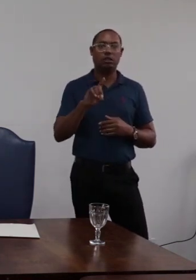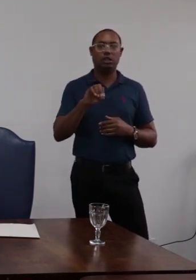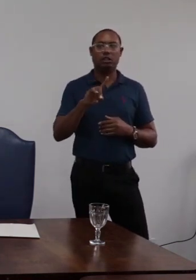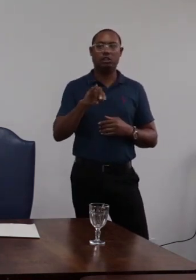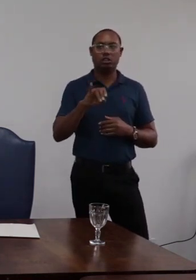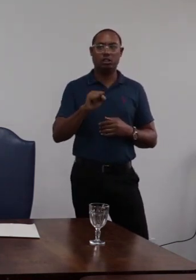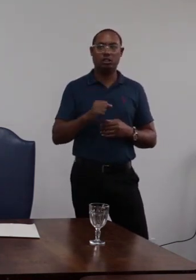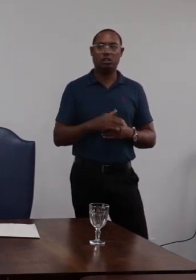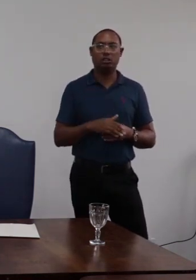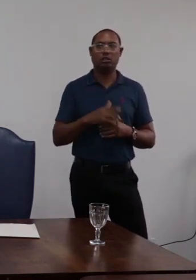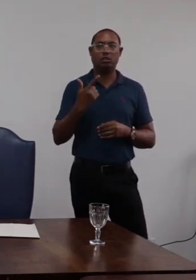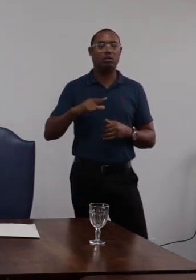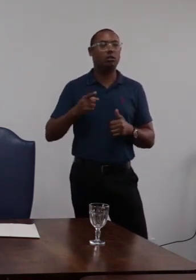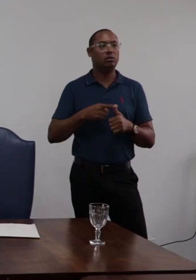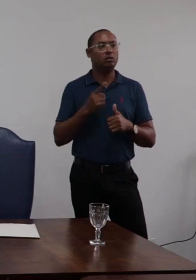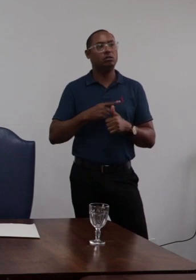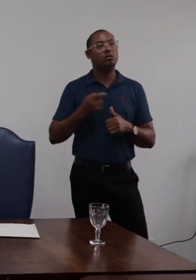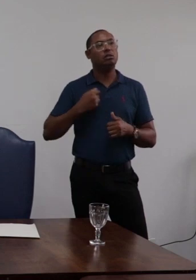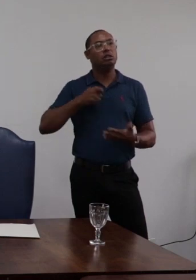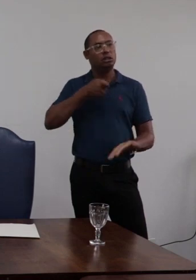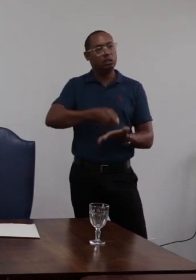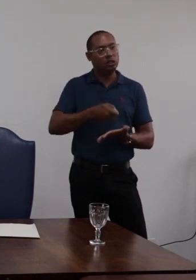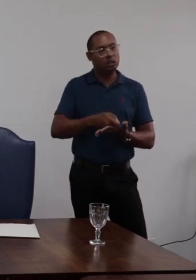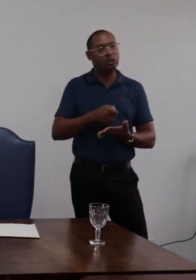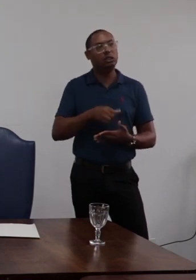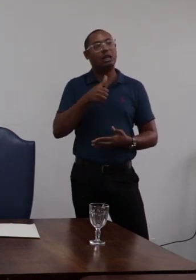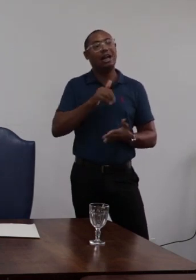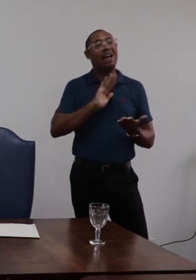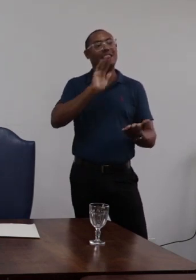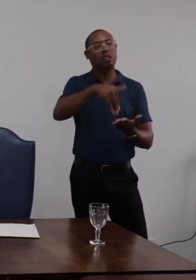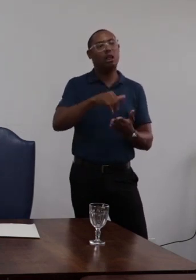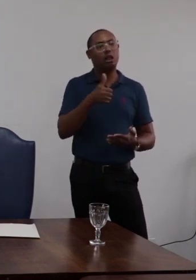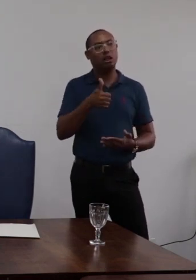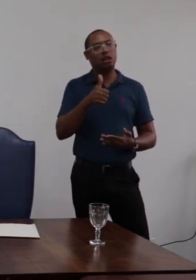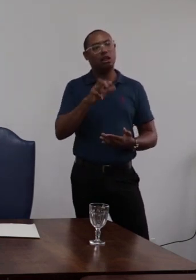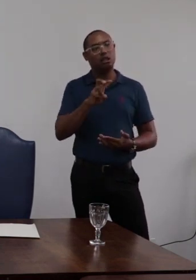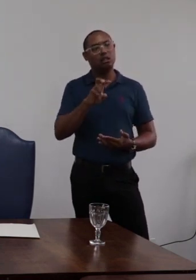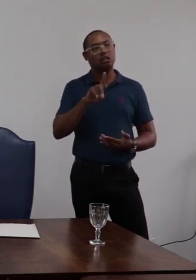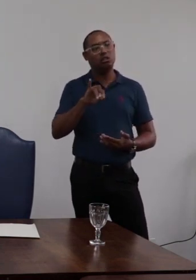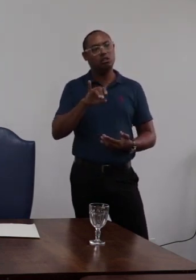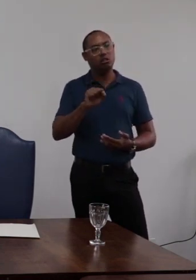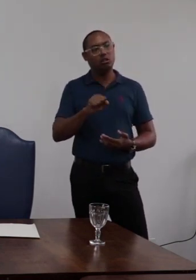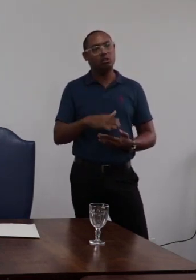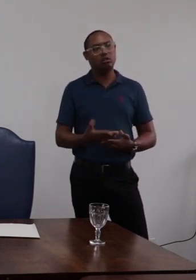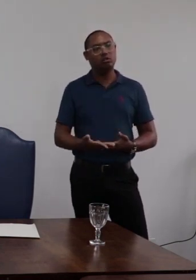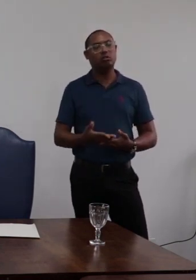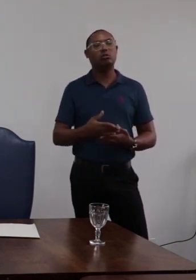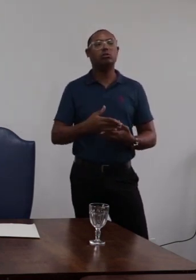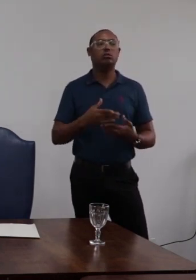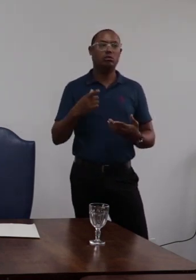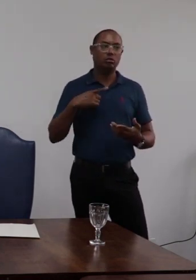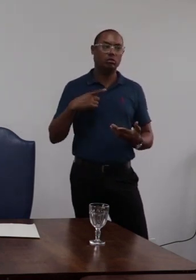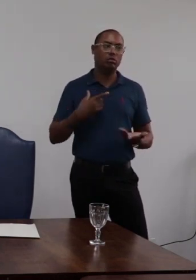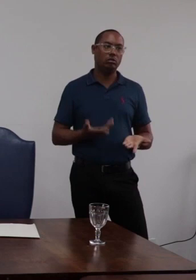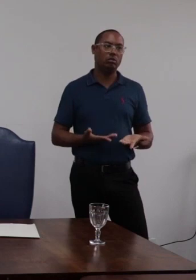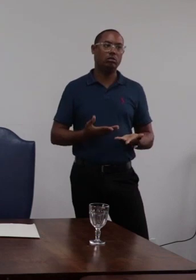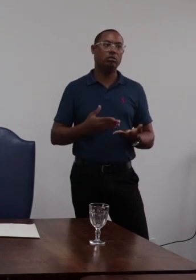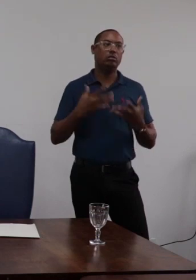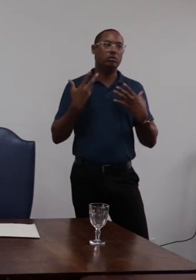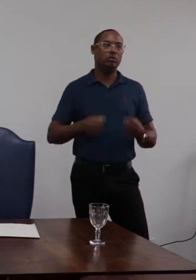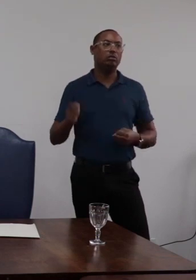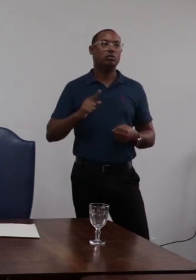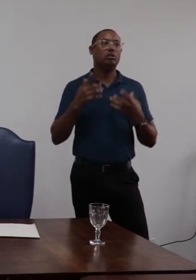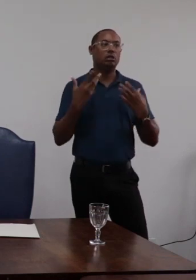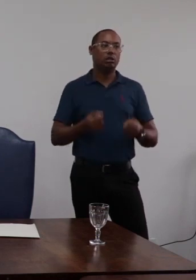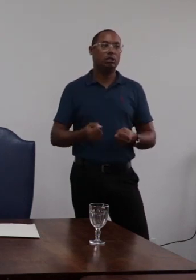parágrafo primeiro será punido com suspensão de até 15 dias o servidor que injustificadamente recusasse a